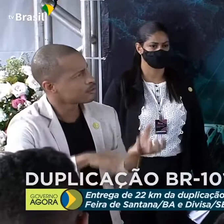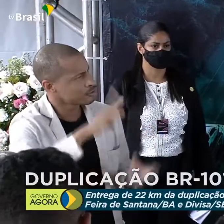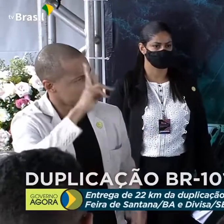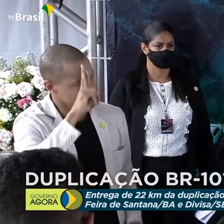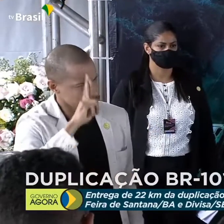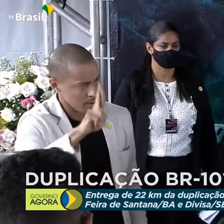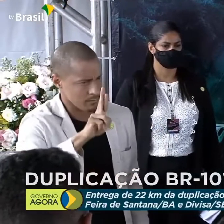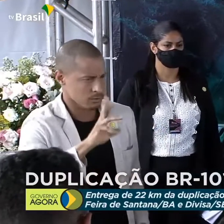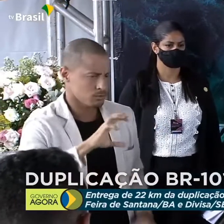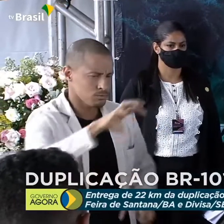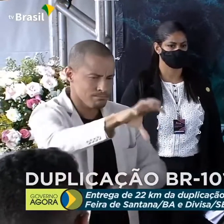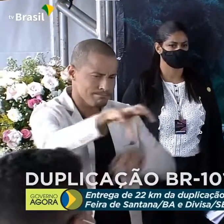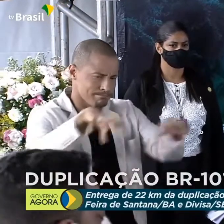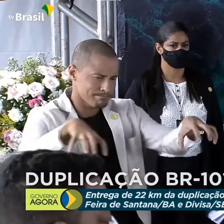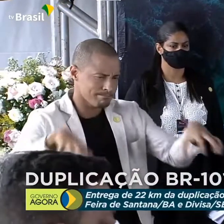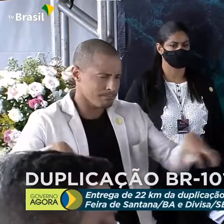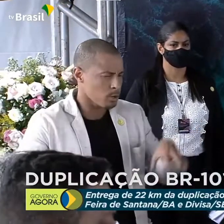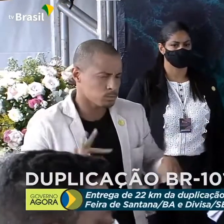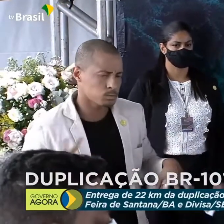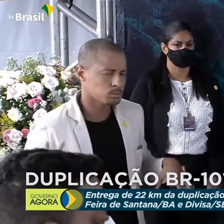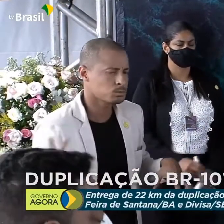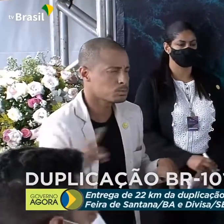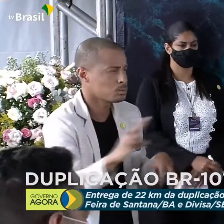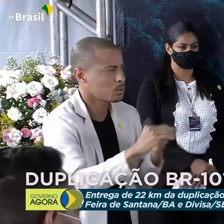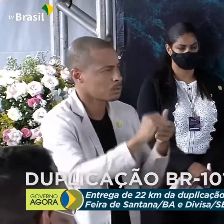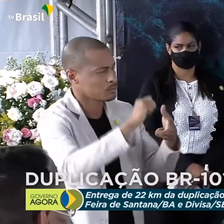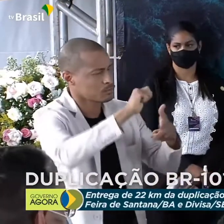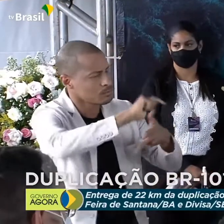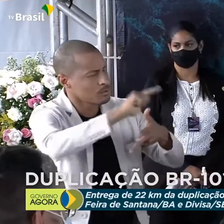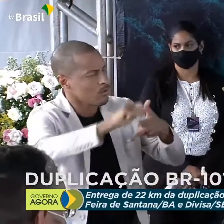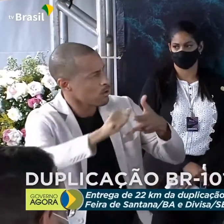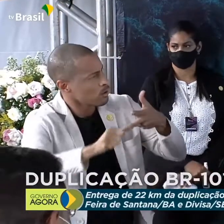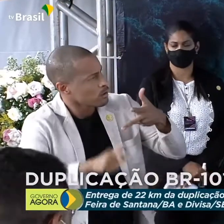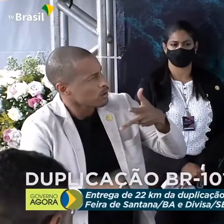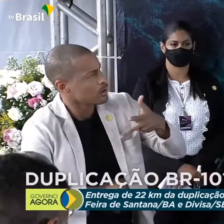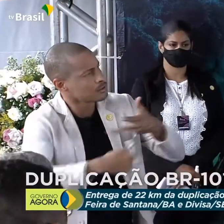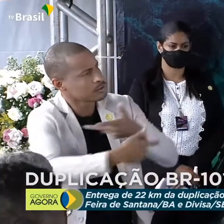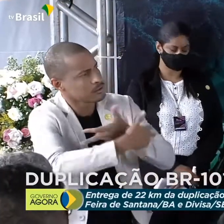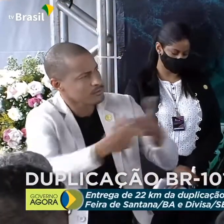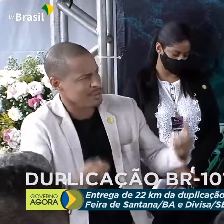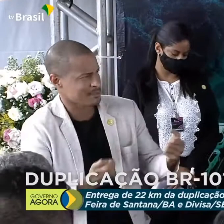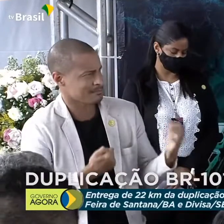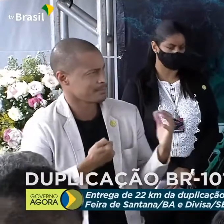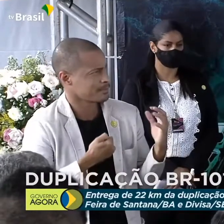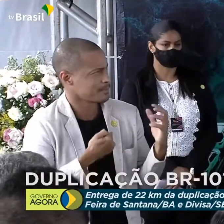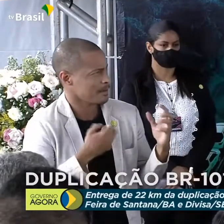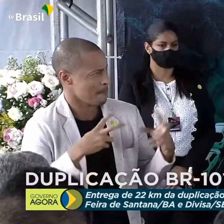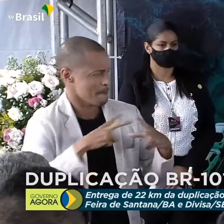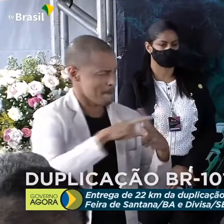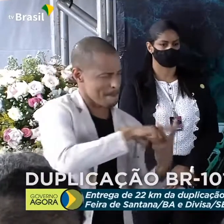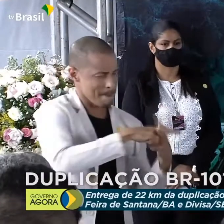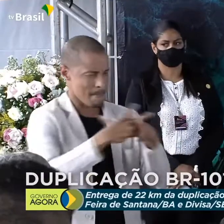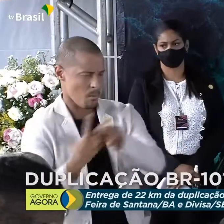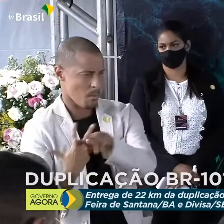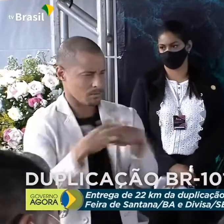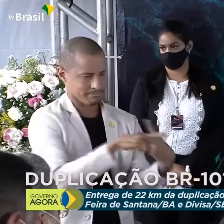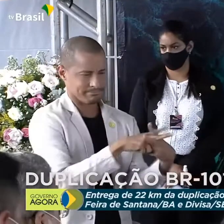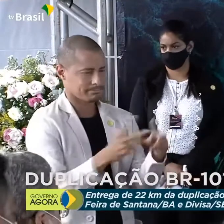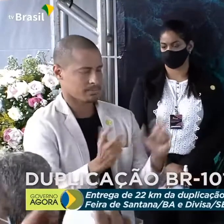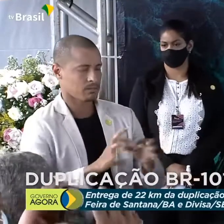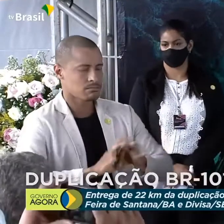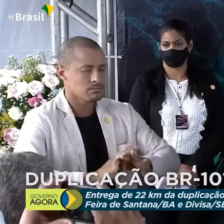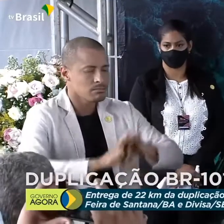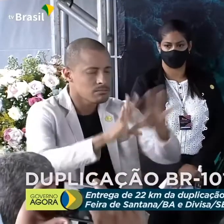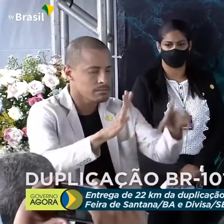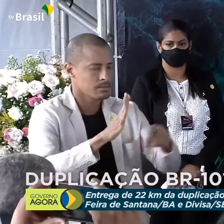poderes, para que juntos, ao invés de estar em queda de braço, a gente possa somar. Meu cara é de Naldo, de Cruz das Almas,